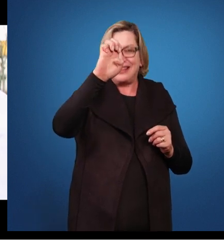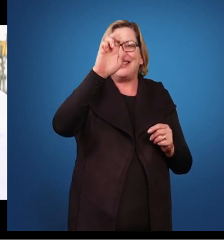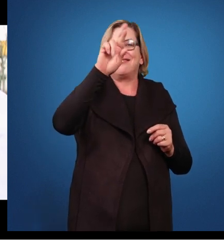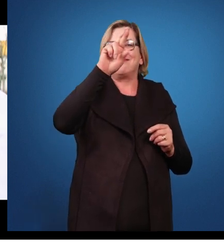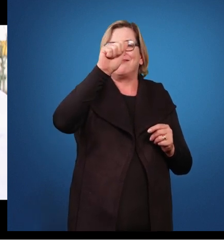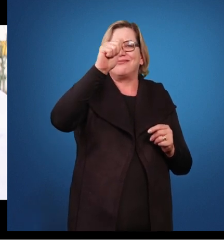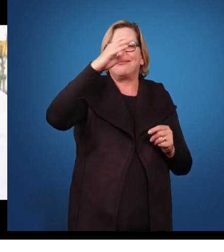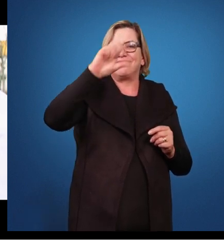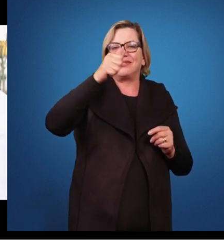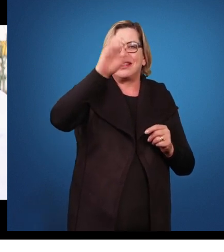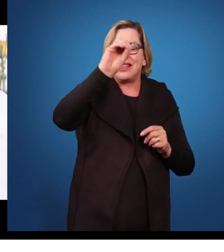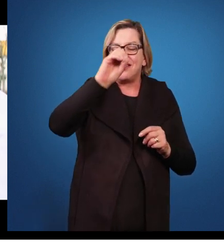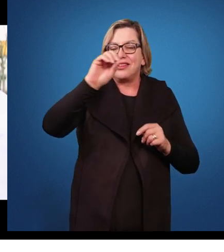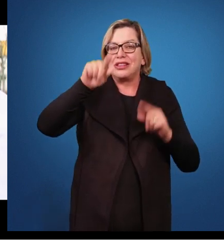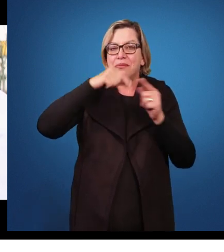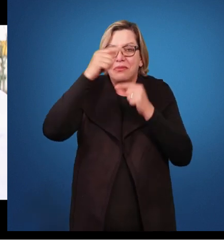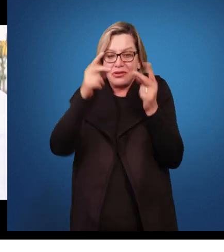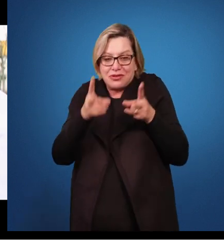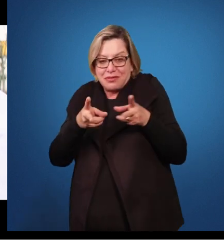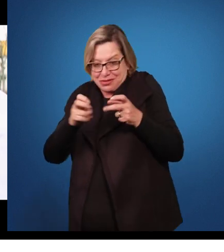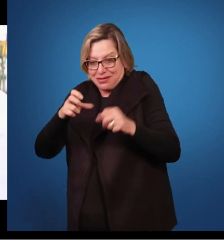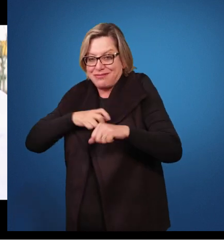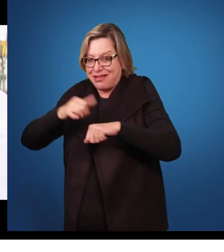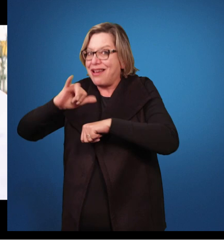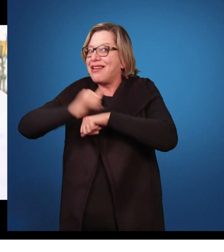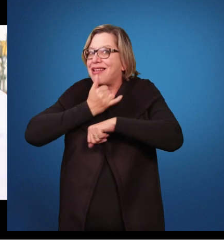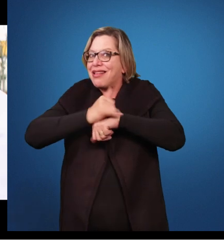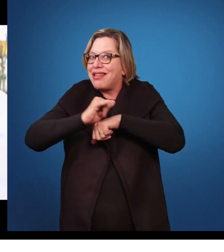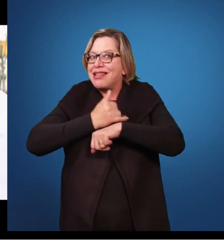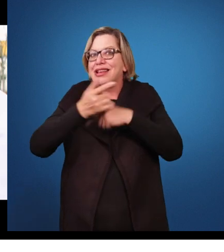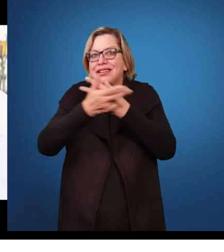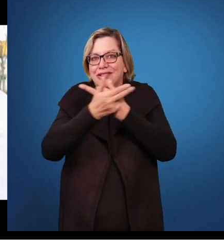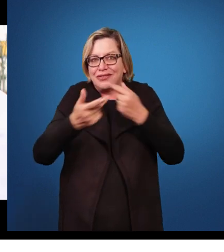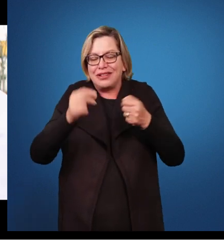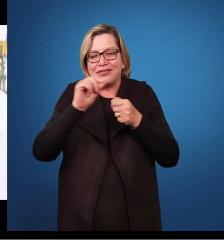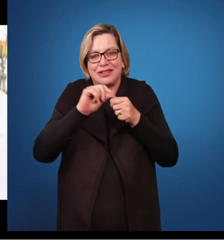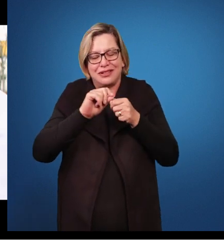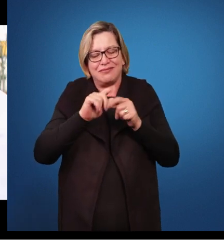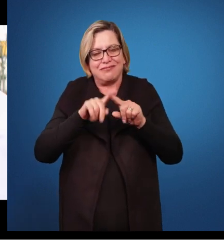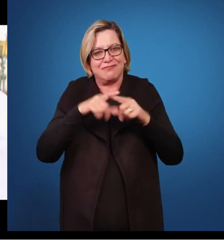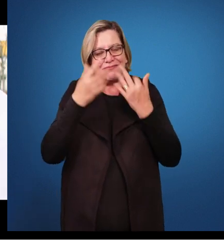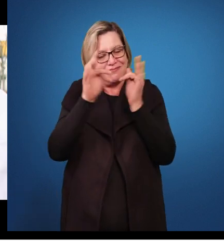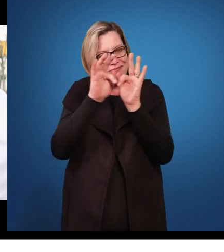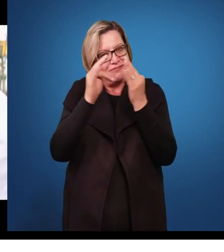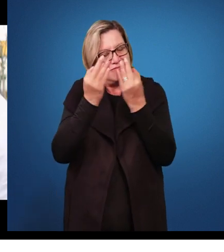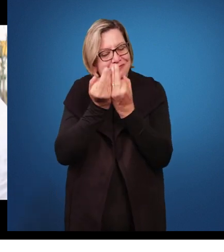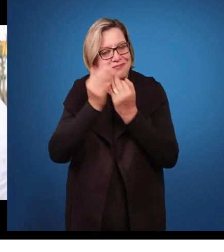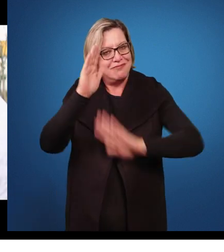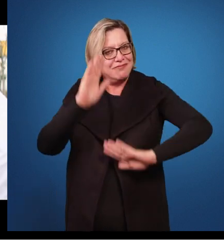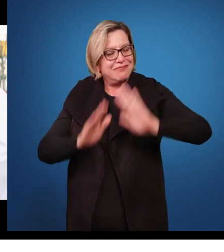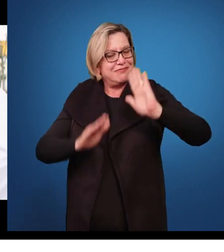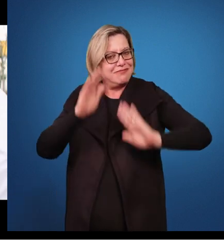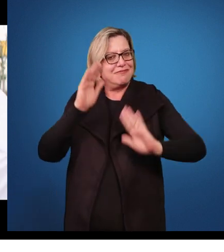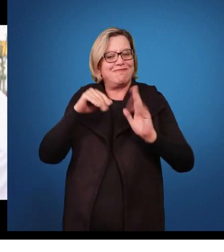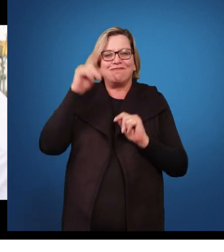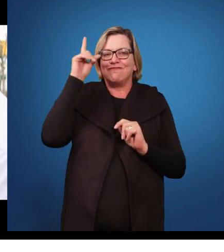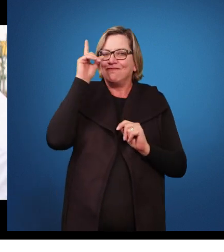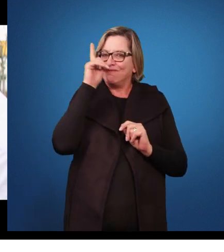estratégias depois da identificação, né? Mas a família, ela fica numa situação bem difícil,